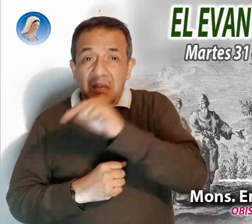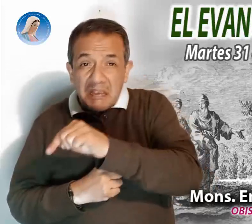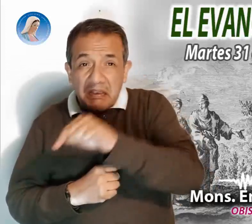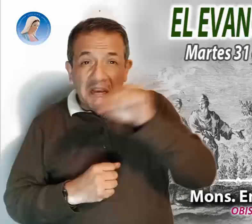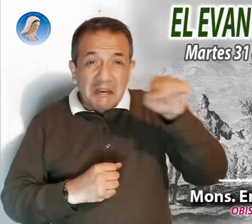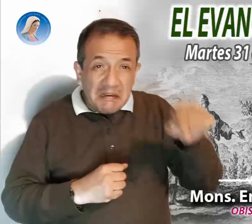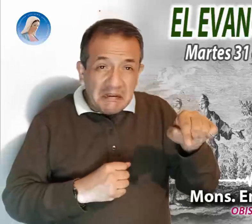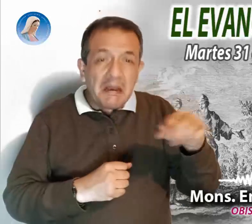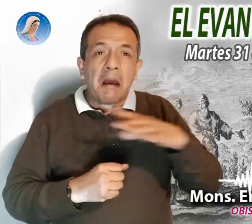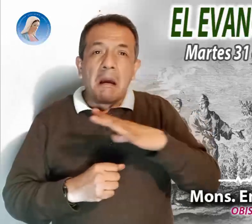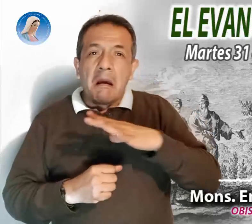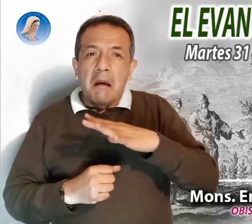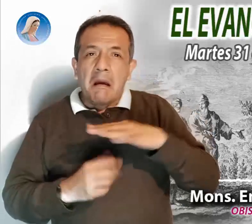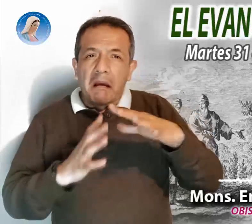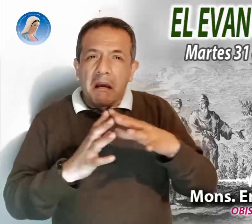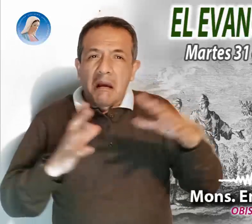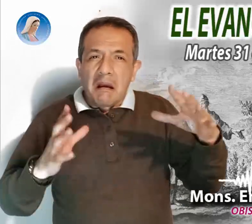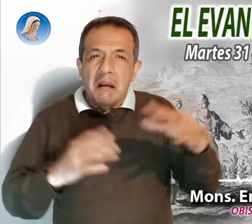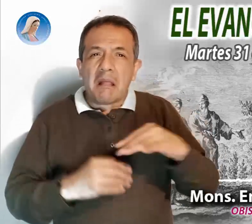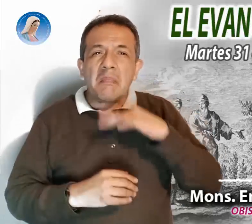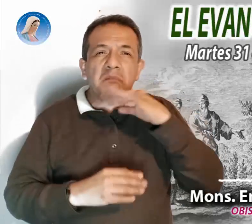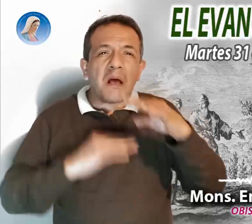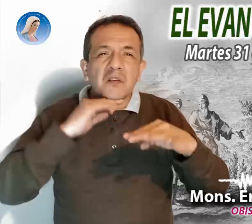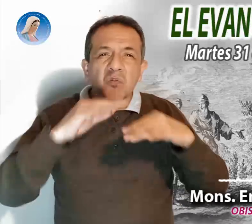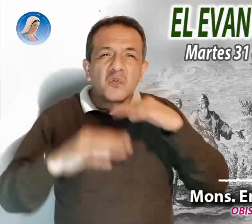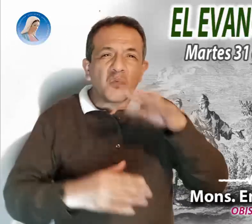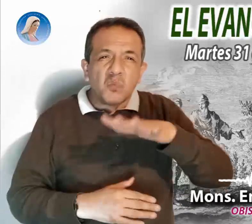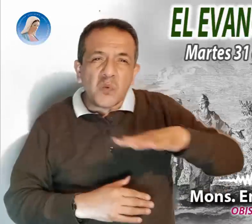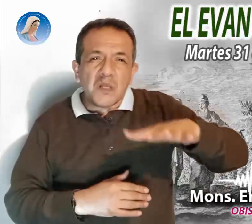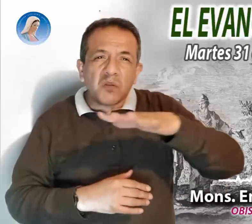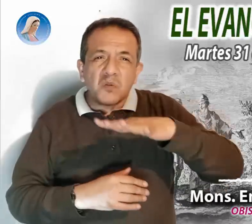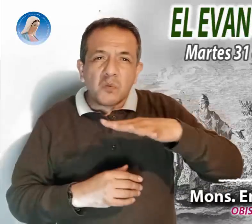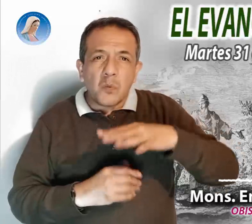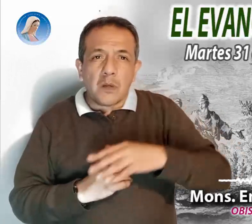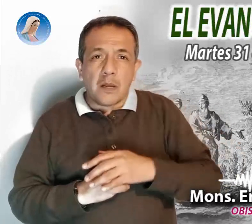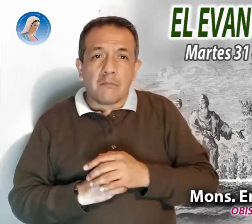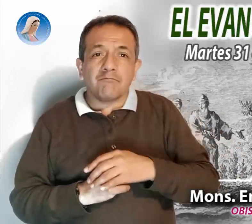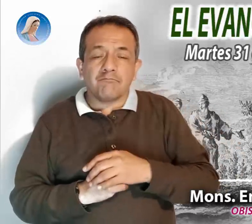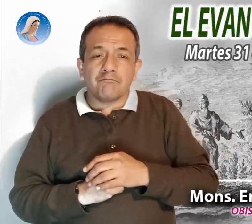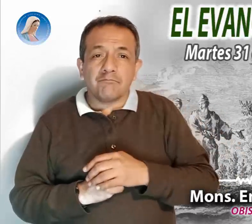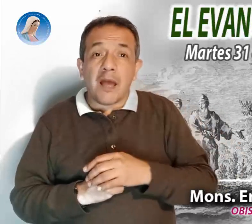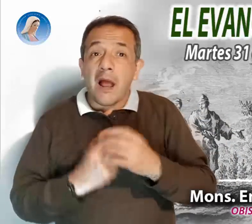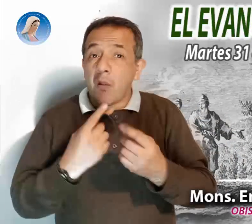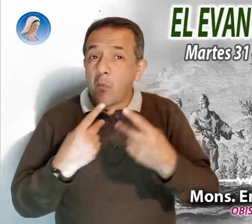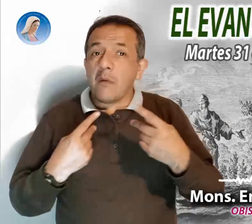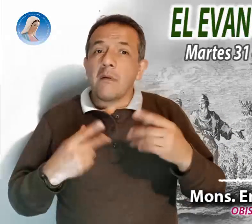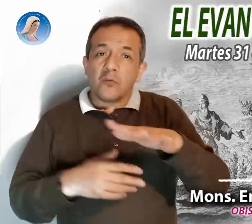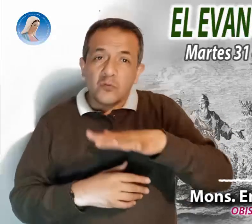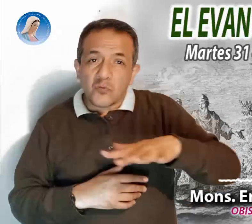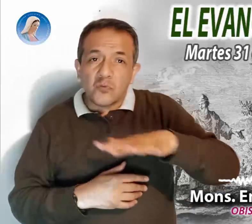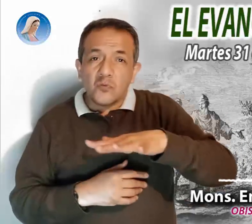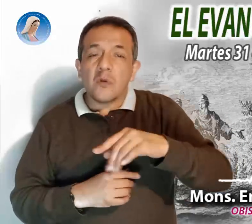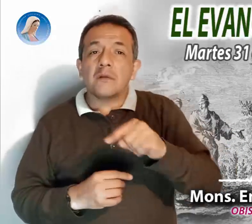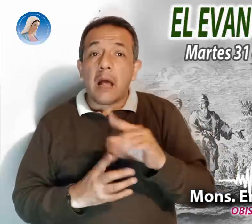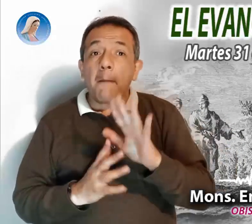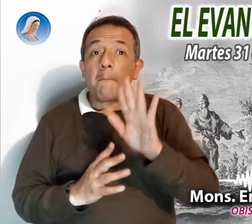que contaminan y perjudican el ambiente. En algunas partes tratan de esconderlos un poco, pero